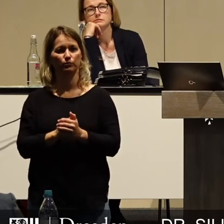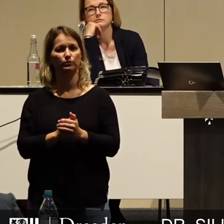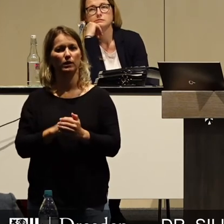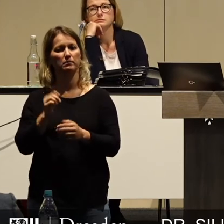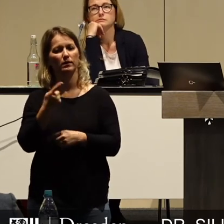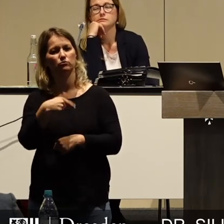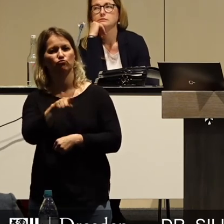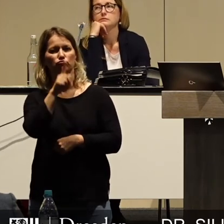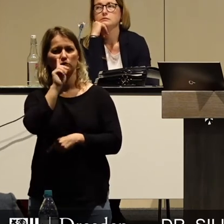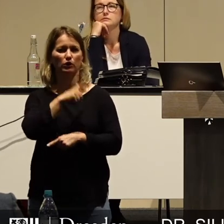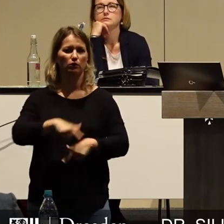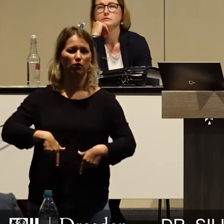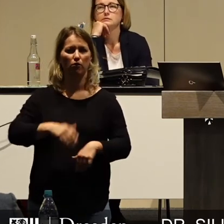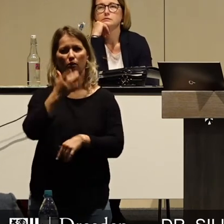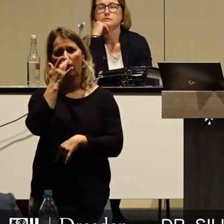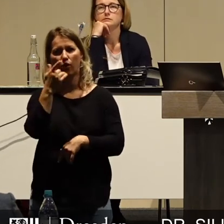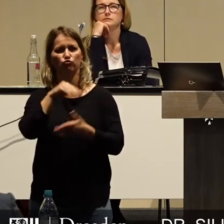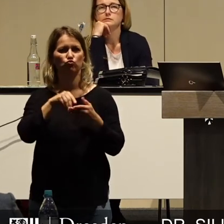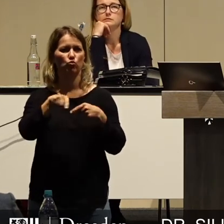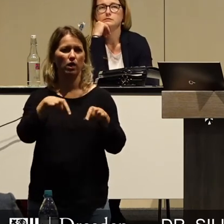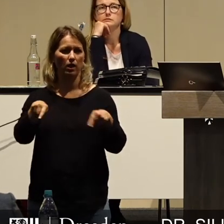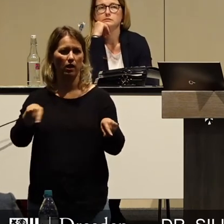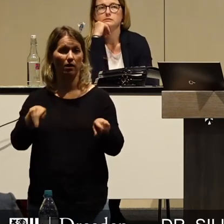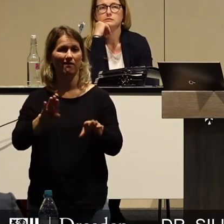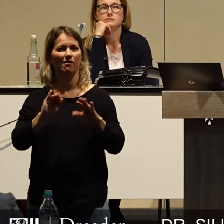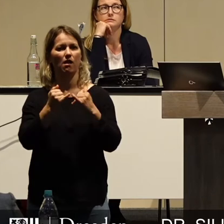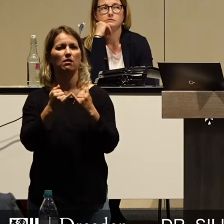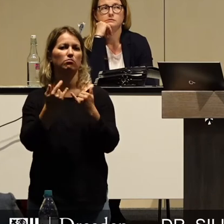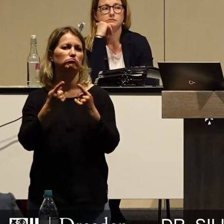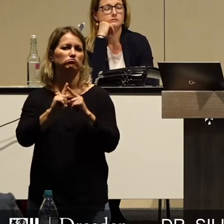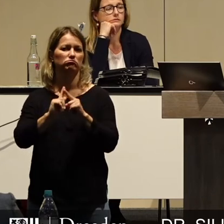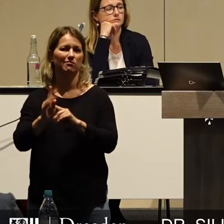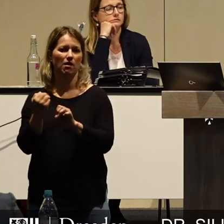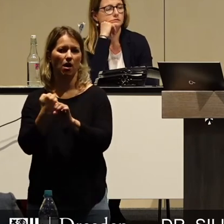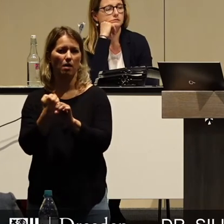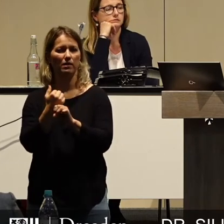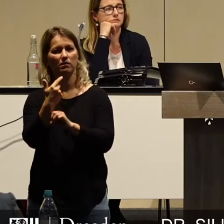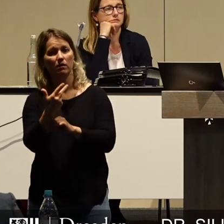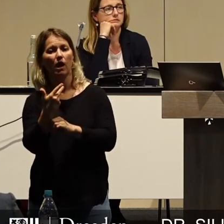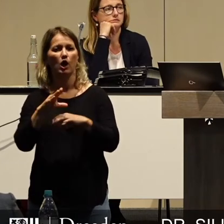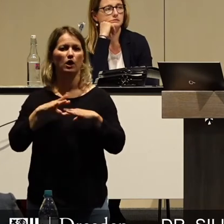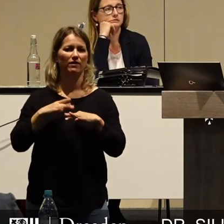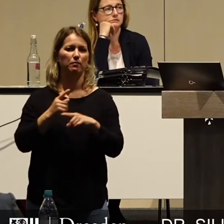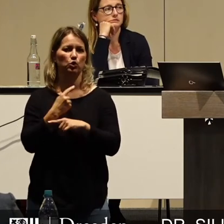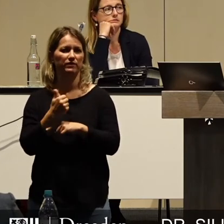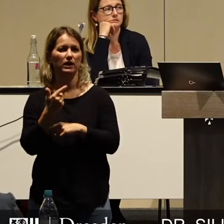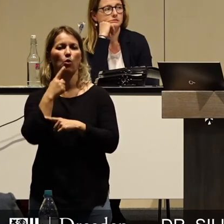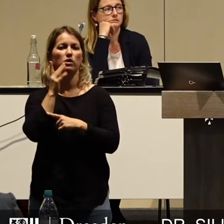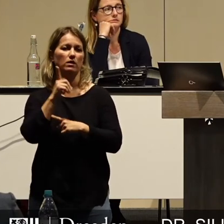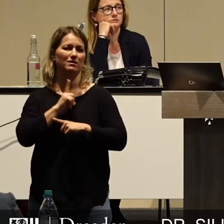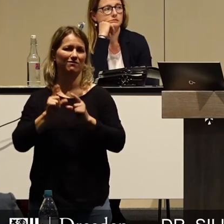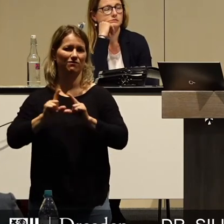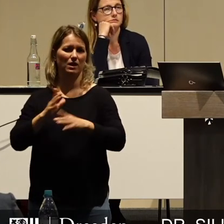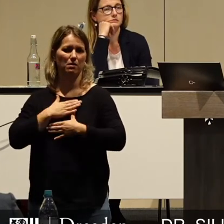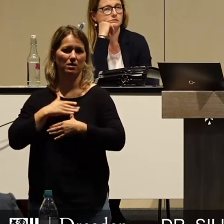besuchen Kita, Hort oder Schule. Ihre Eltern sind größtenteils berufstätig, manche auch als Freiberufler oder mit einem eigenen Unternehmen.